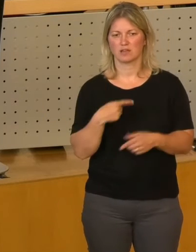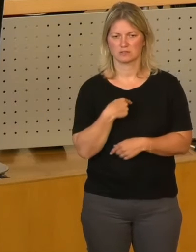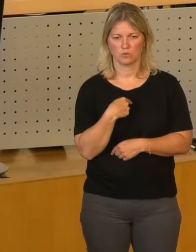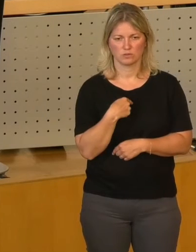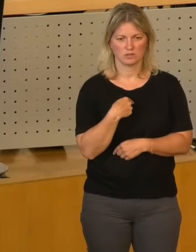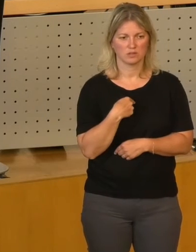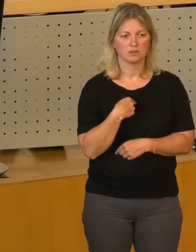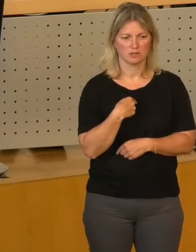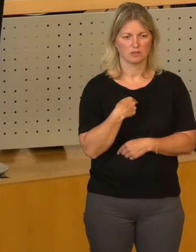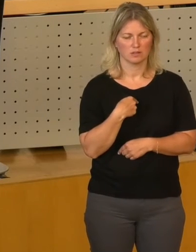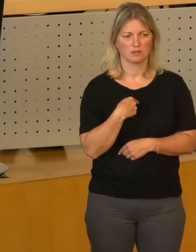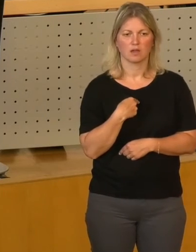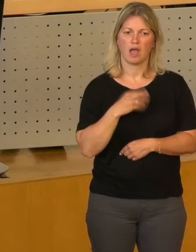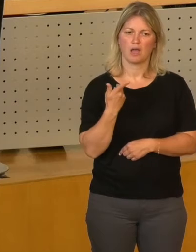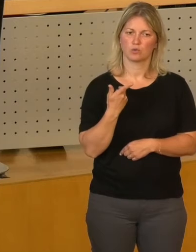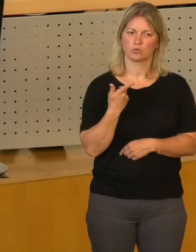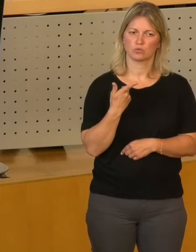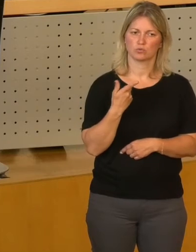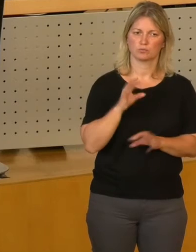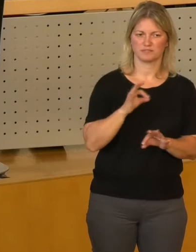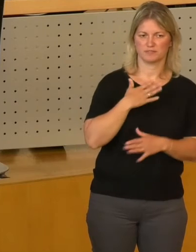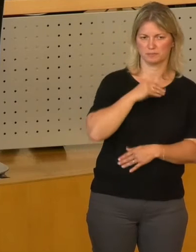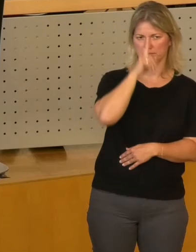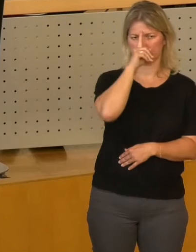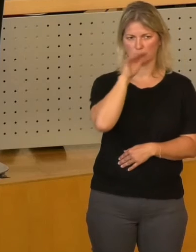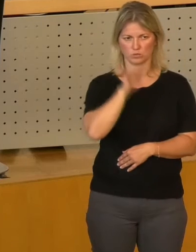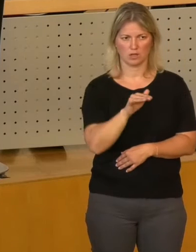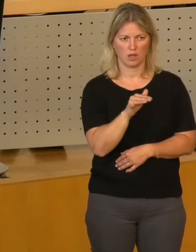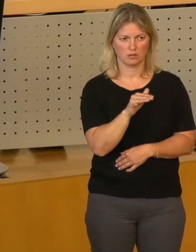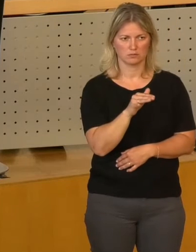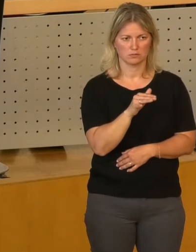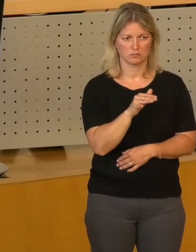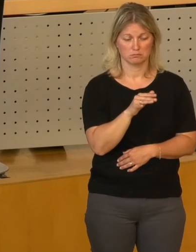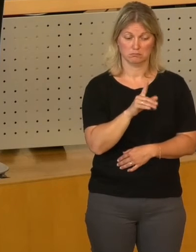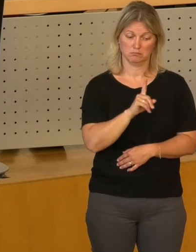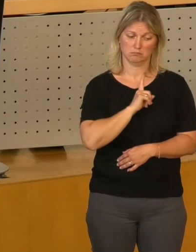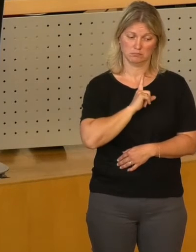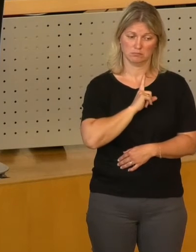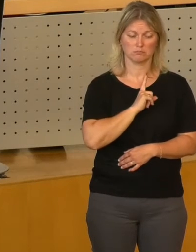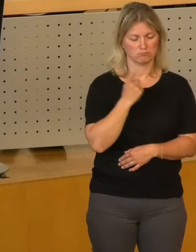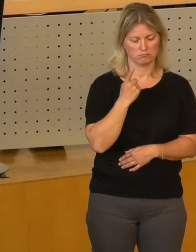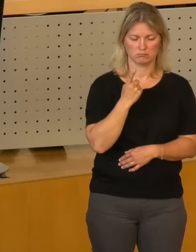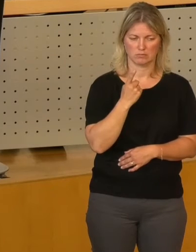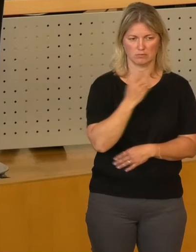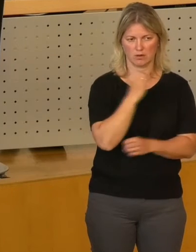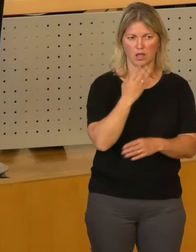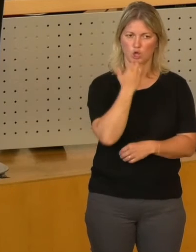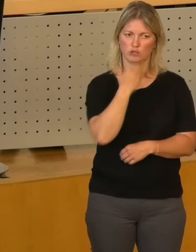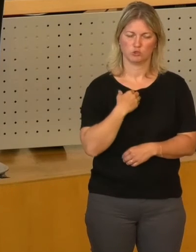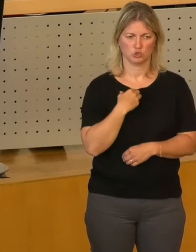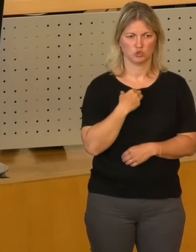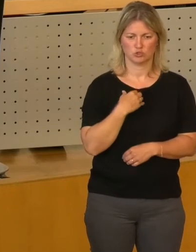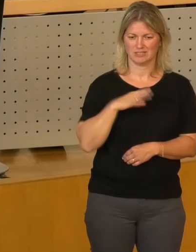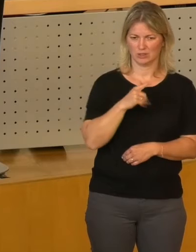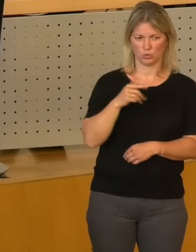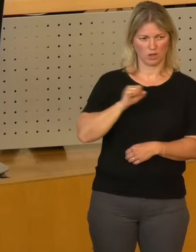dahingehend positioniert und wir haben uns selbstverständlich auch eindeutig für den Rückkauf der Tüger Anteile